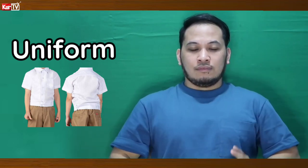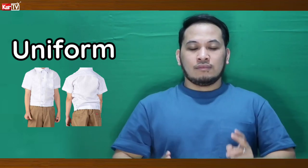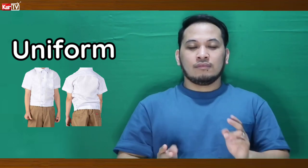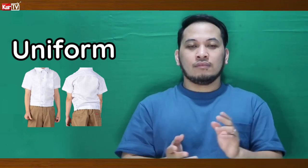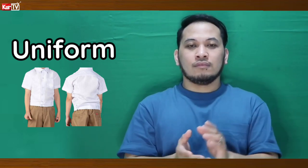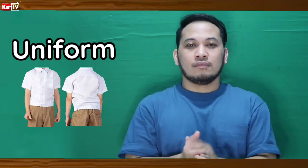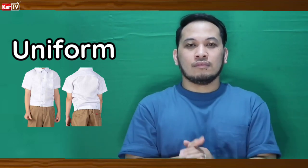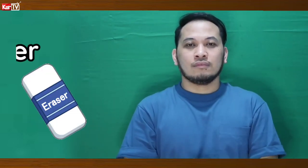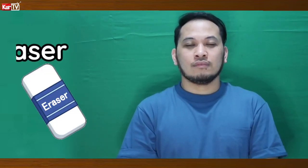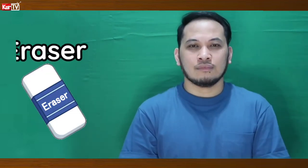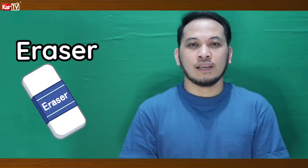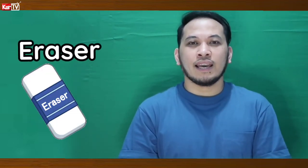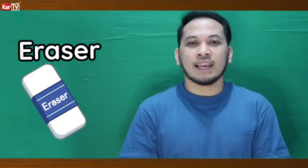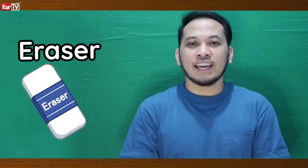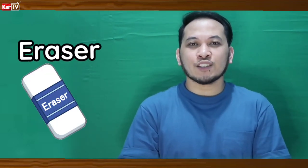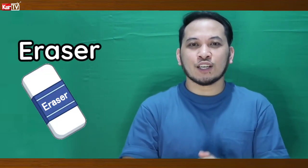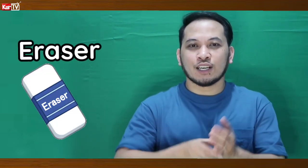Uniform Eraser